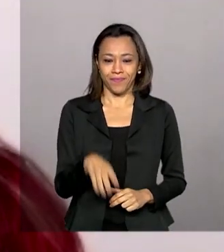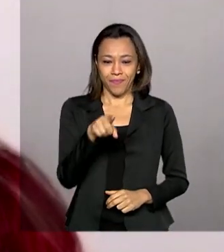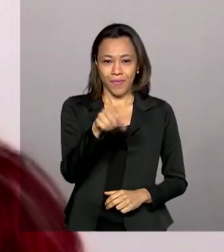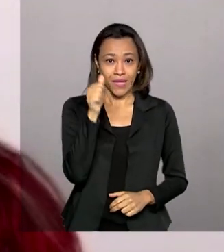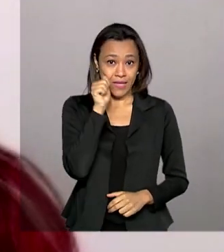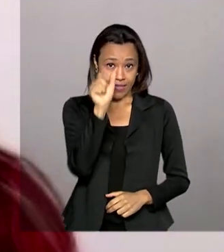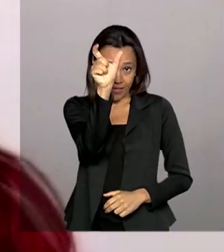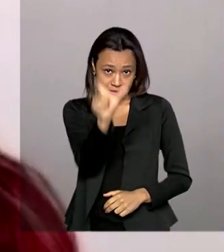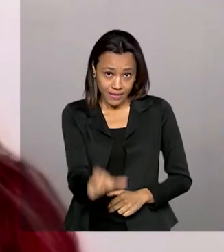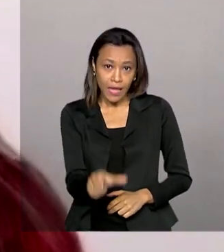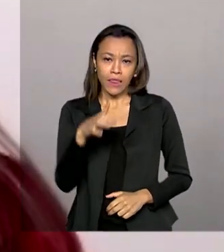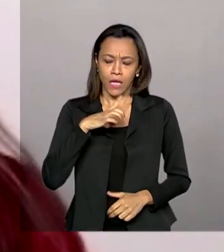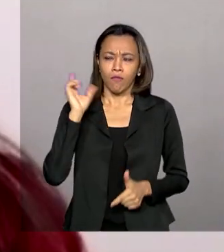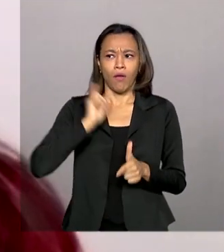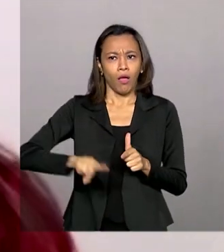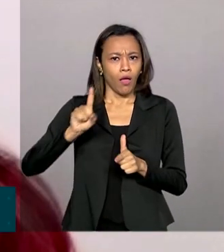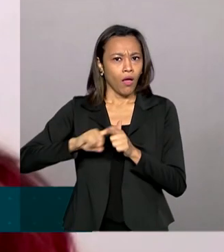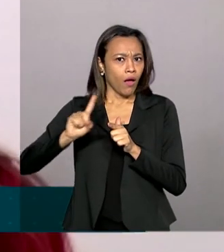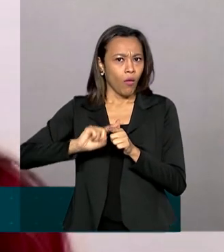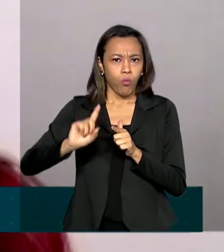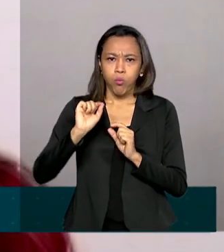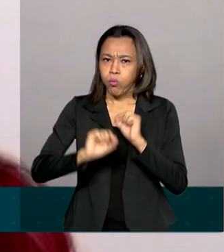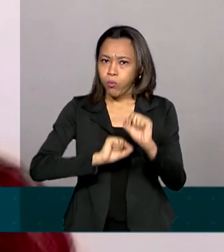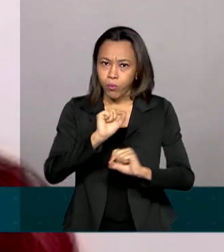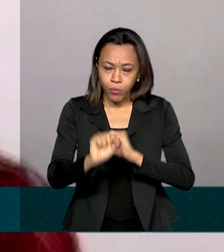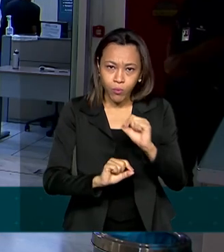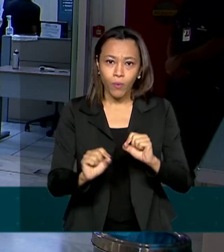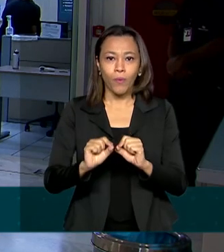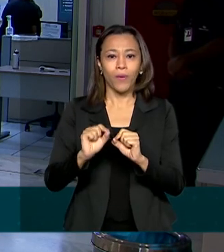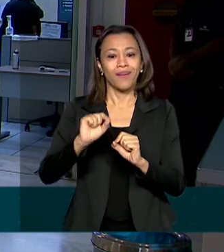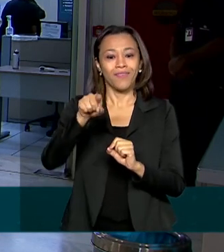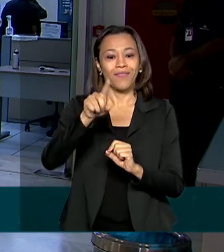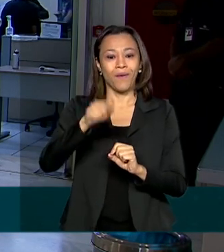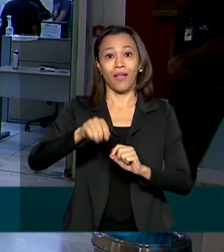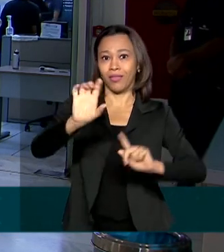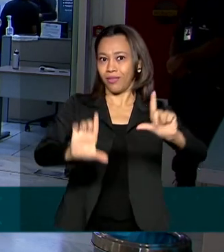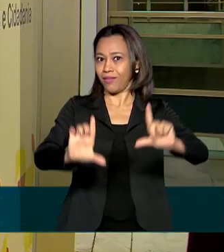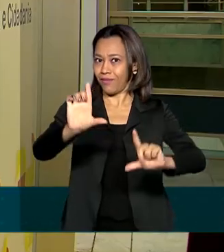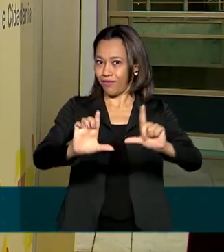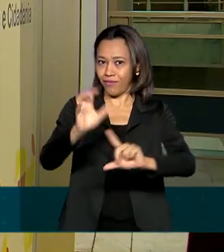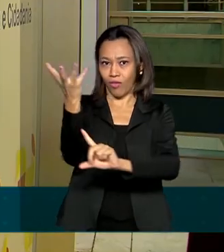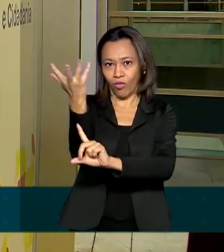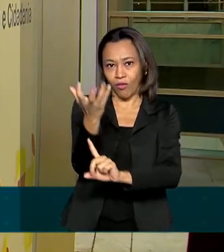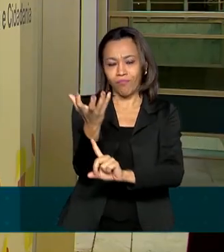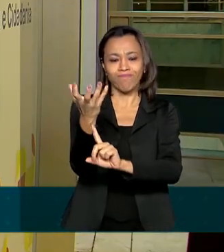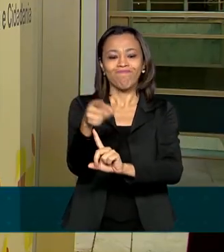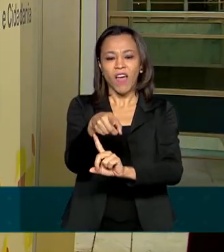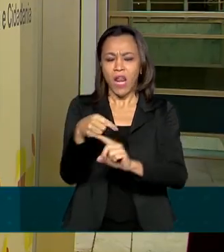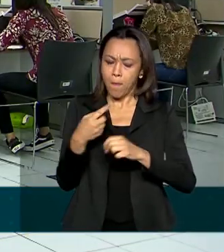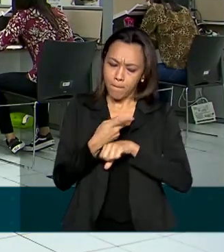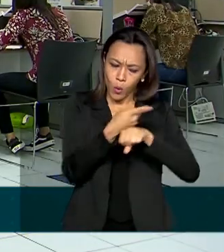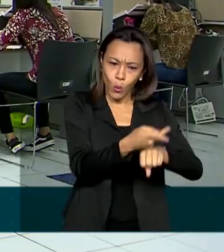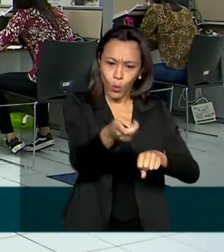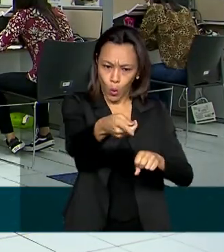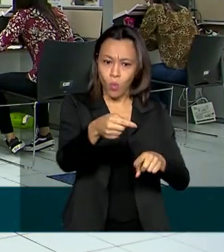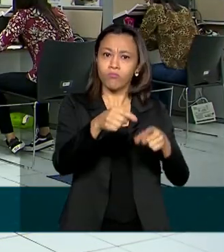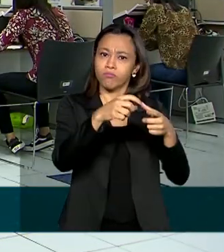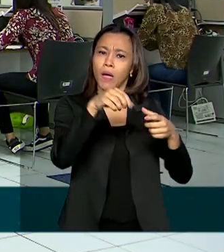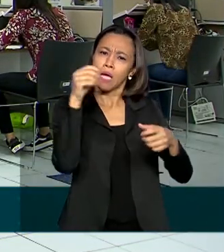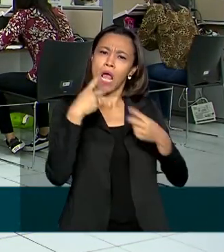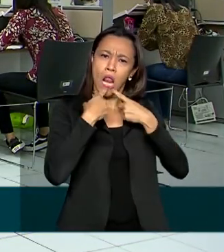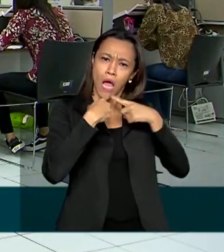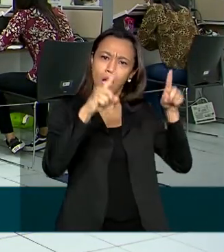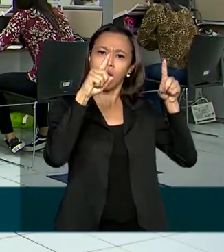Danieli teve problemas com o seu serviço de TV, procurou o PROCON, fez a sua reclamação e foi